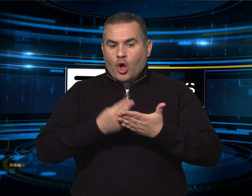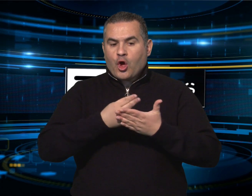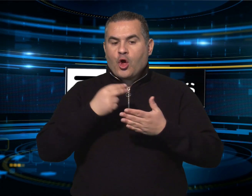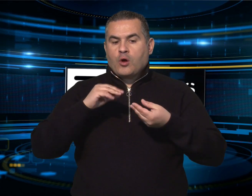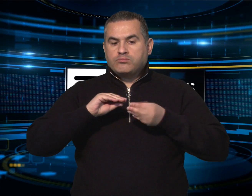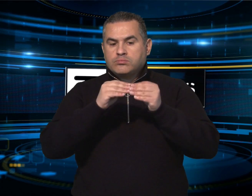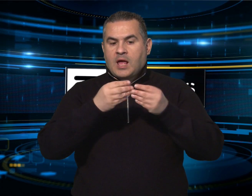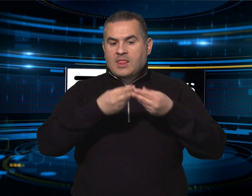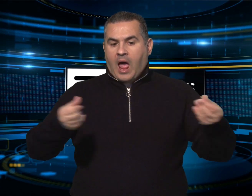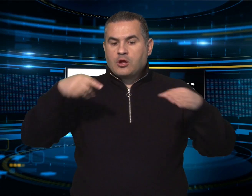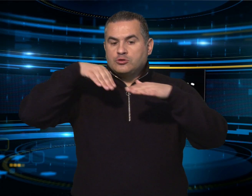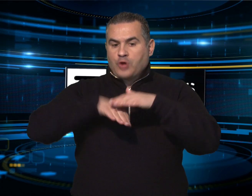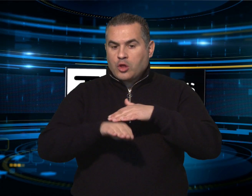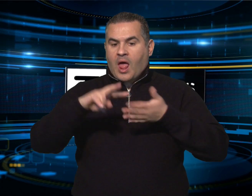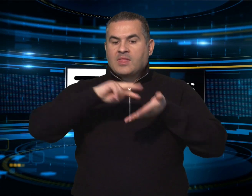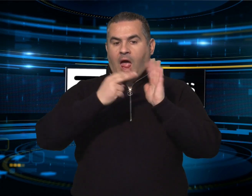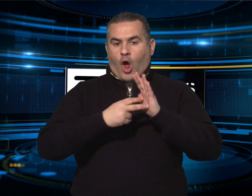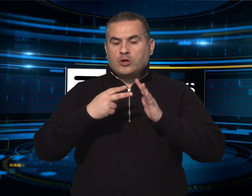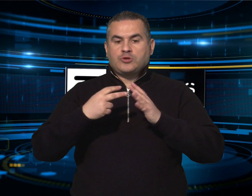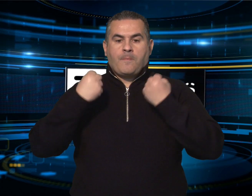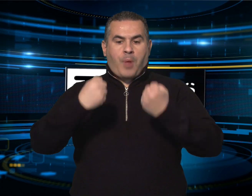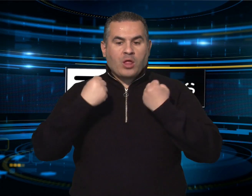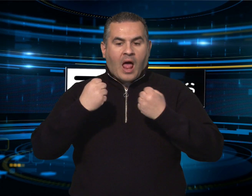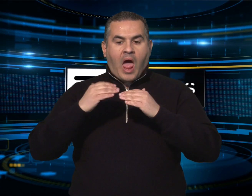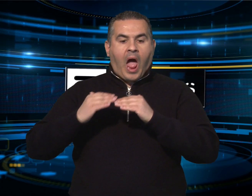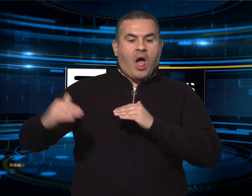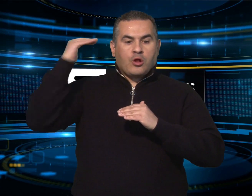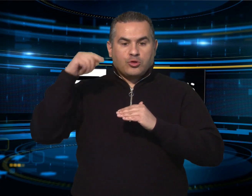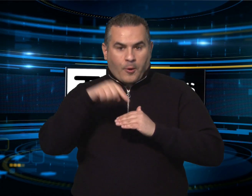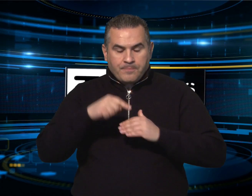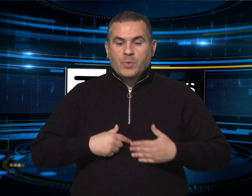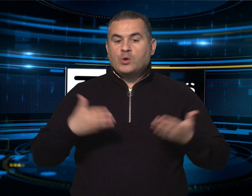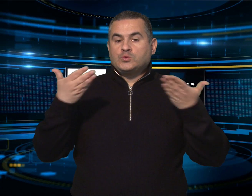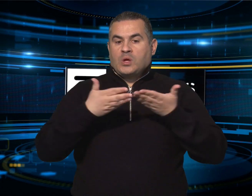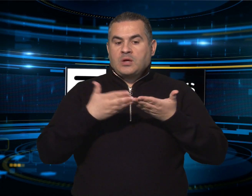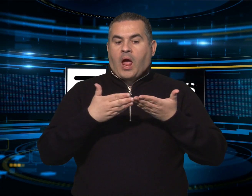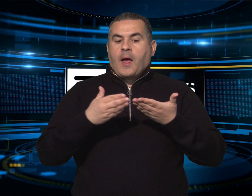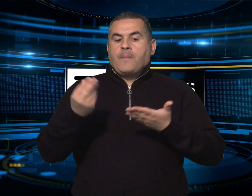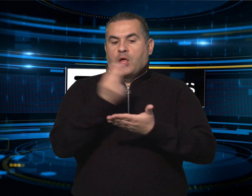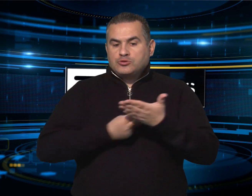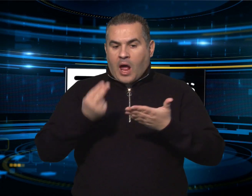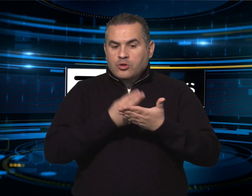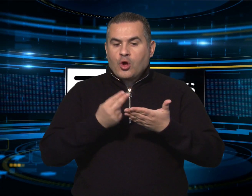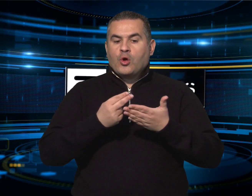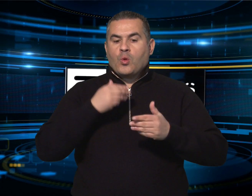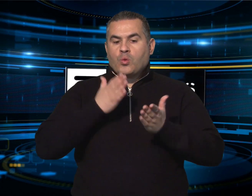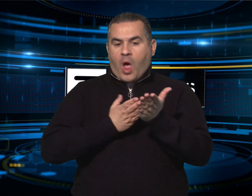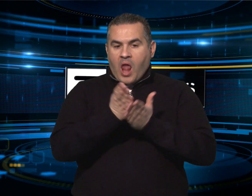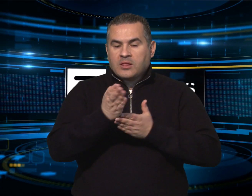complessità progettuale dell'infrastruttura dell'Einstein Telescope e requisiti stringenti imposti dalla comunità scientifica, lo studio ne